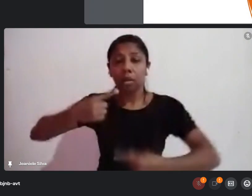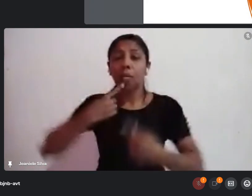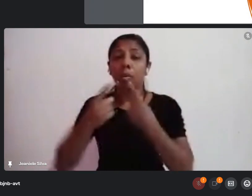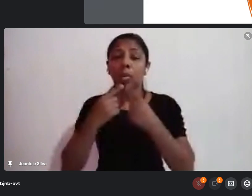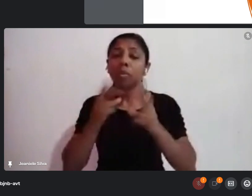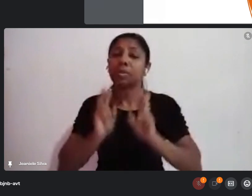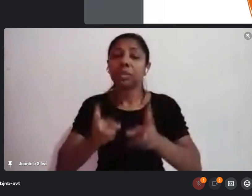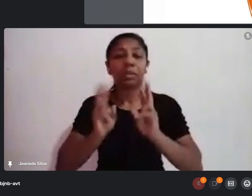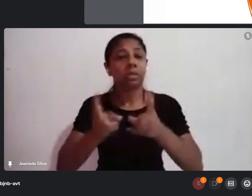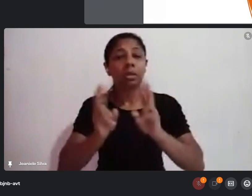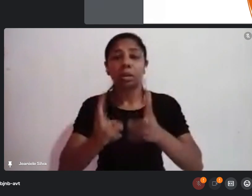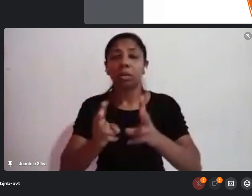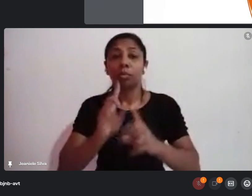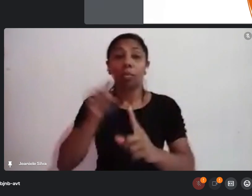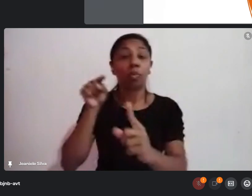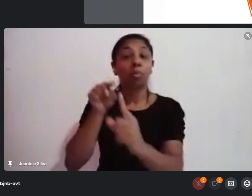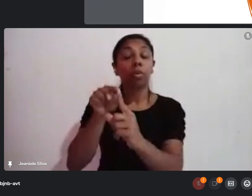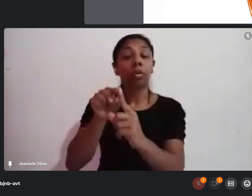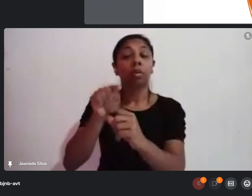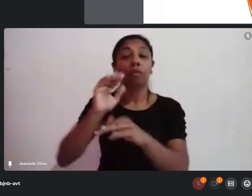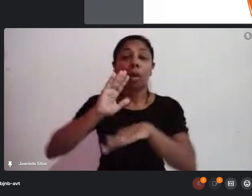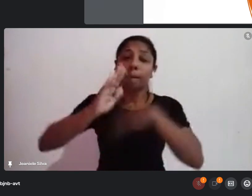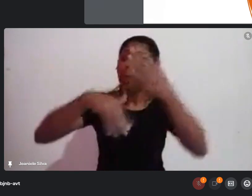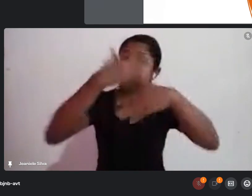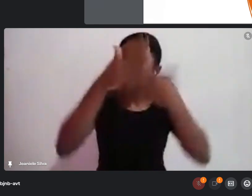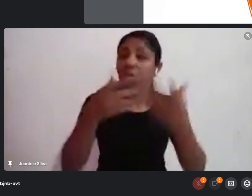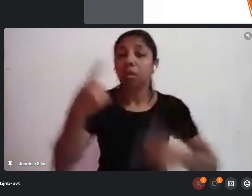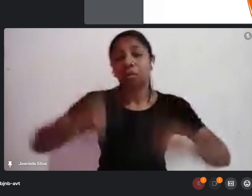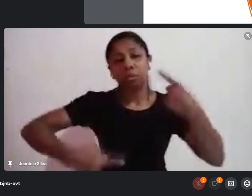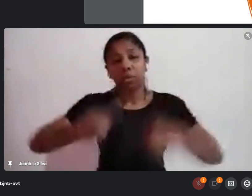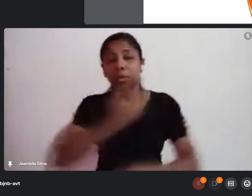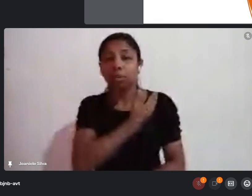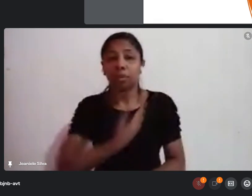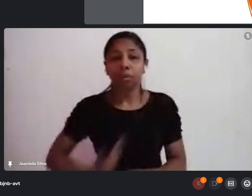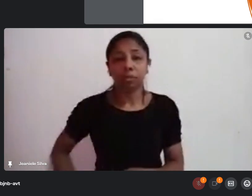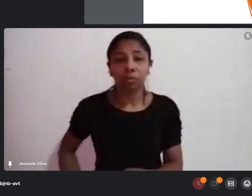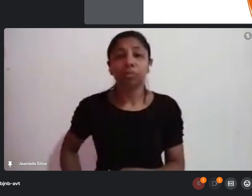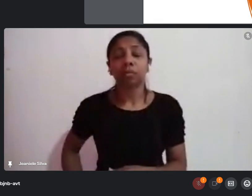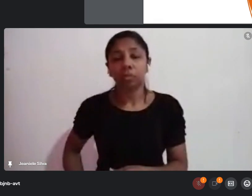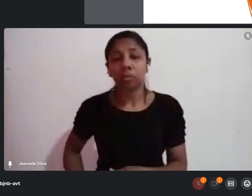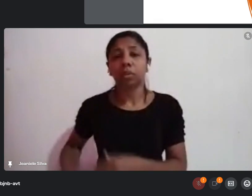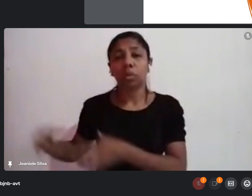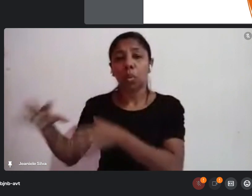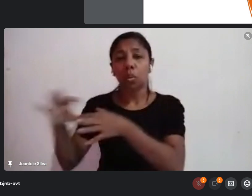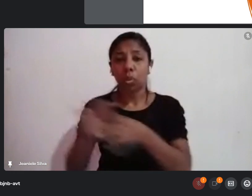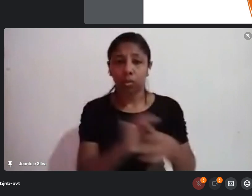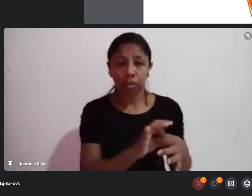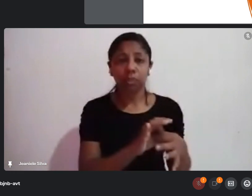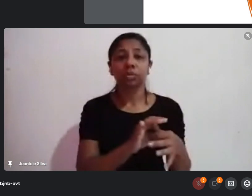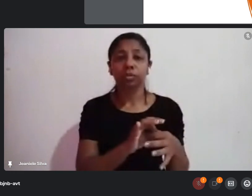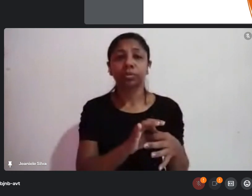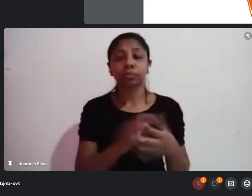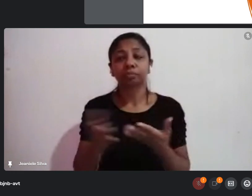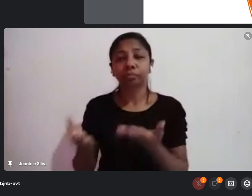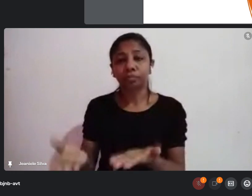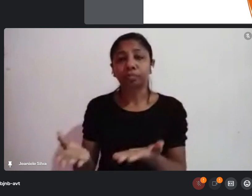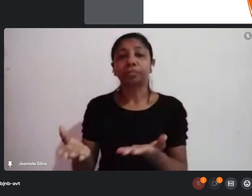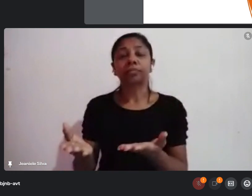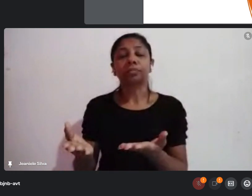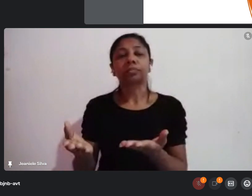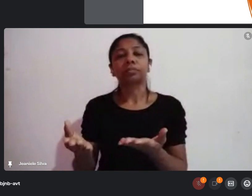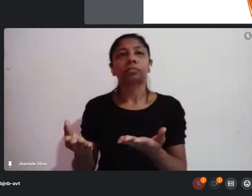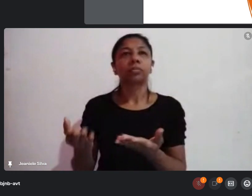aí, o objetivo é a gente poder avançar nas políticas públicas. Fábio trouxe um contexto recente, e um contexto de algum tempo.